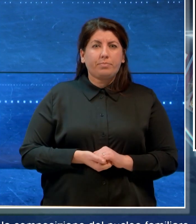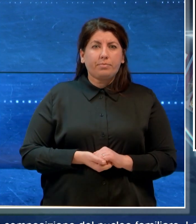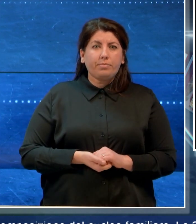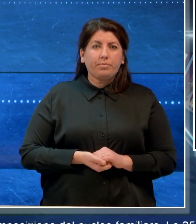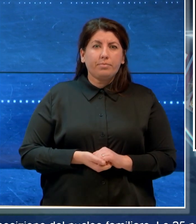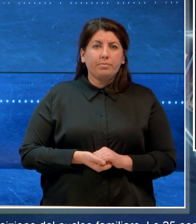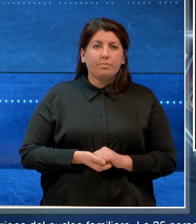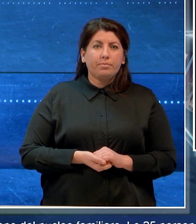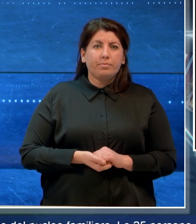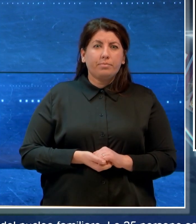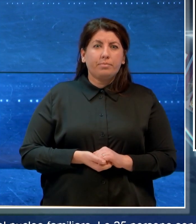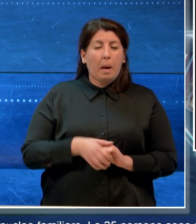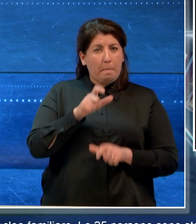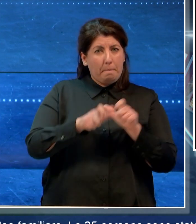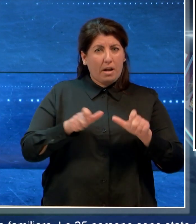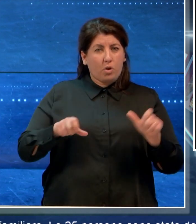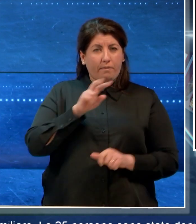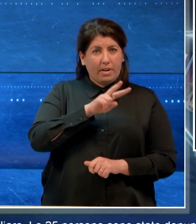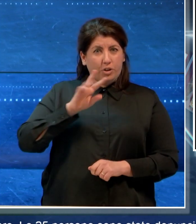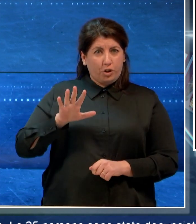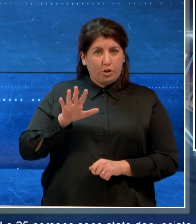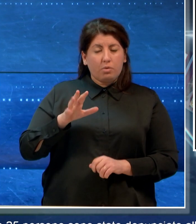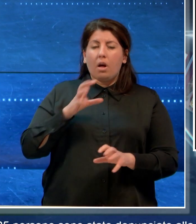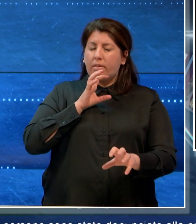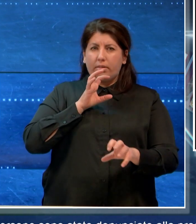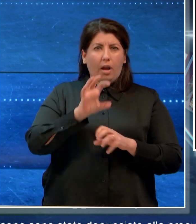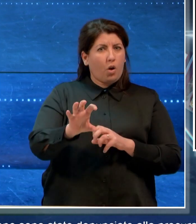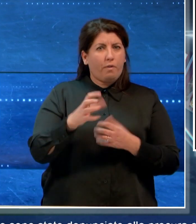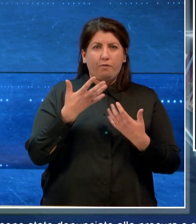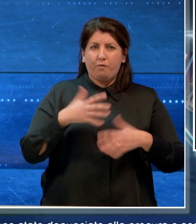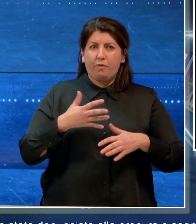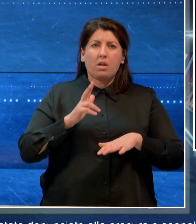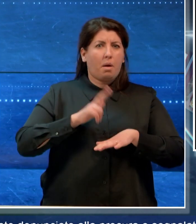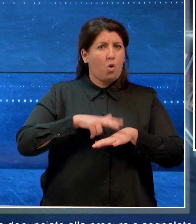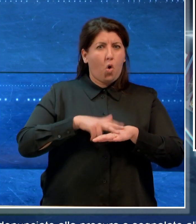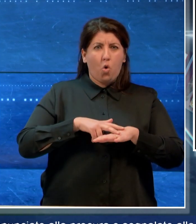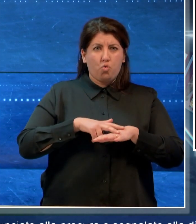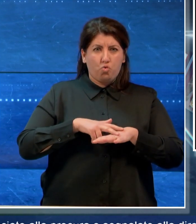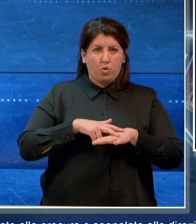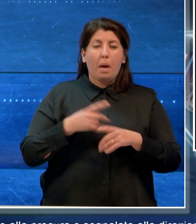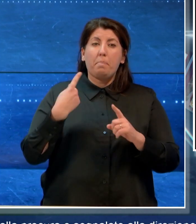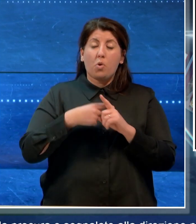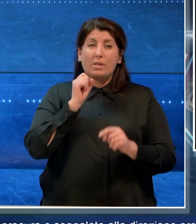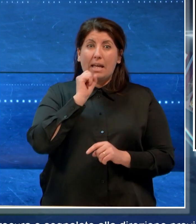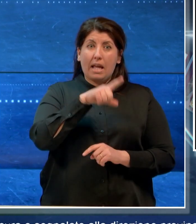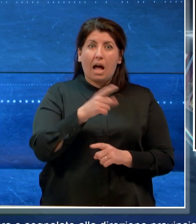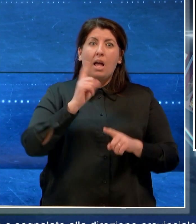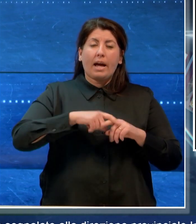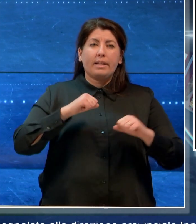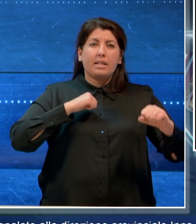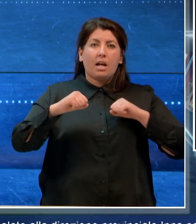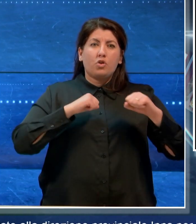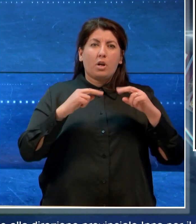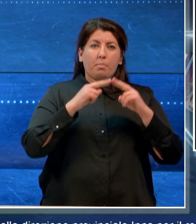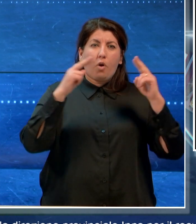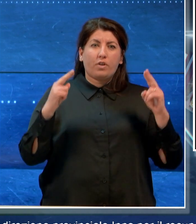Le 25 persone sono state denunciate alla Procura e segnalate alla Direzione